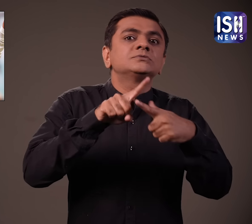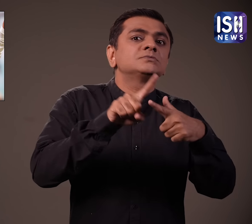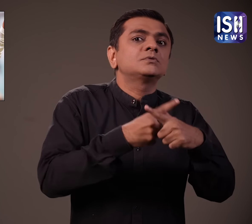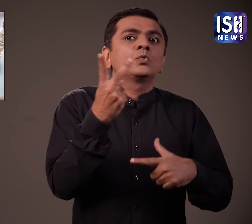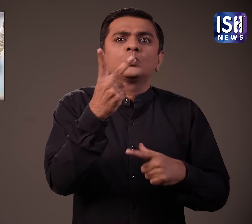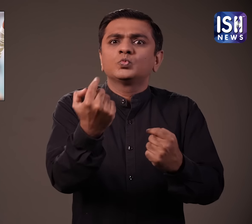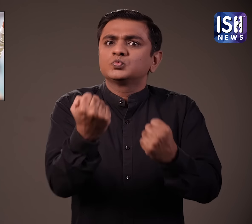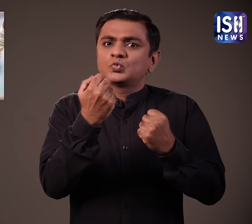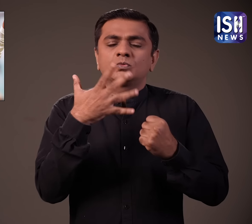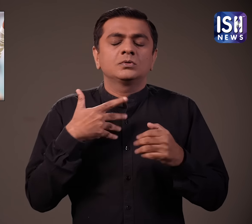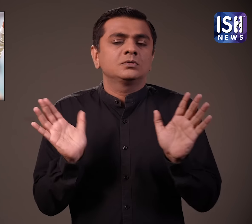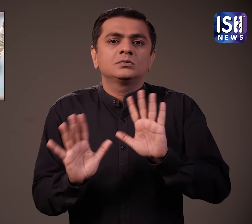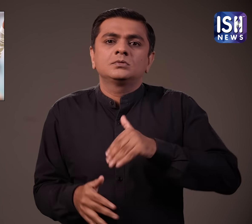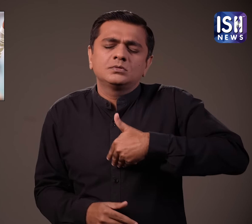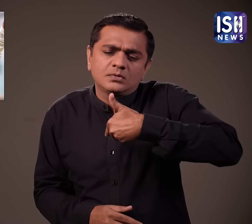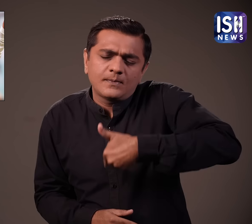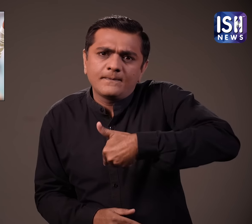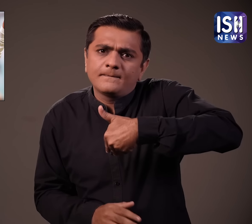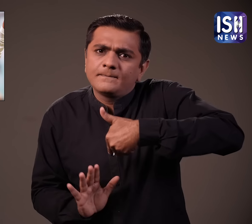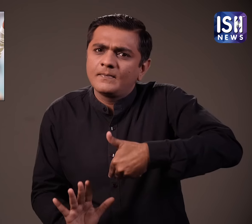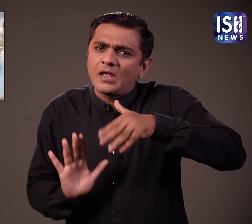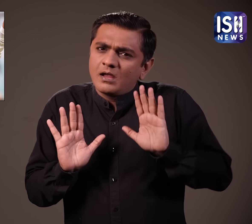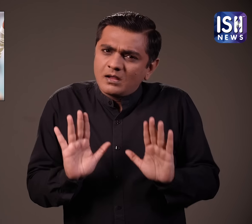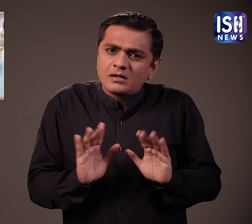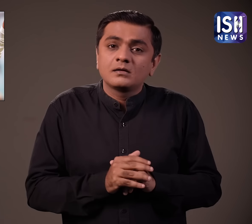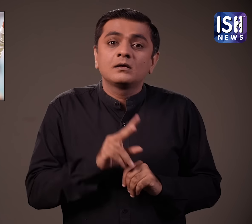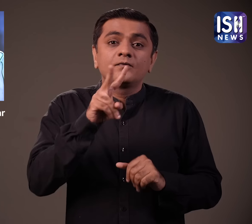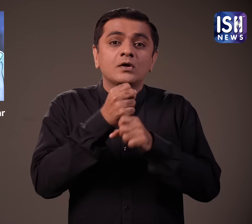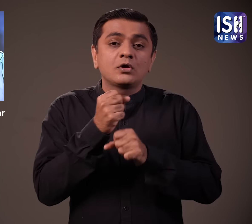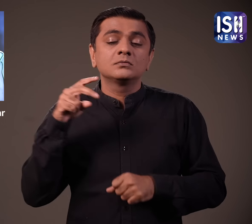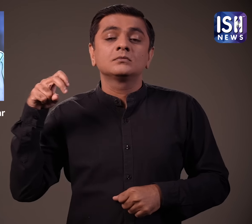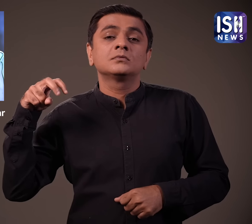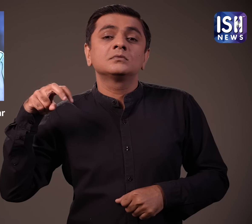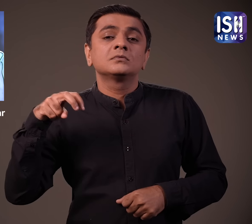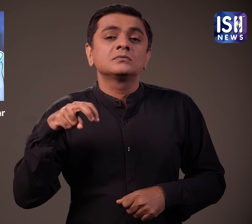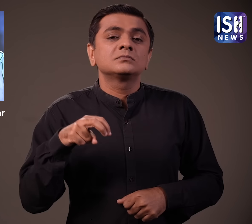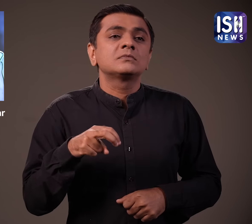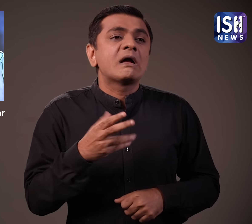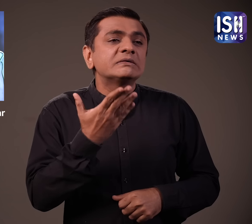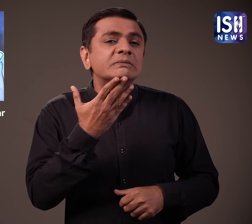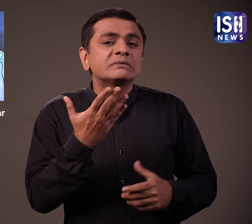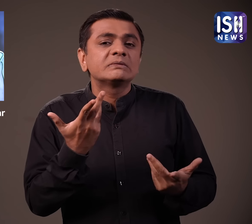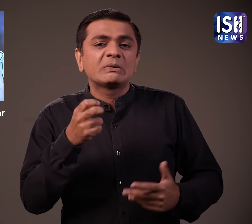बहुत मजबूत गेनबाजी कर रहे थे इसके बाद विराट कोली मेरे पास आये और मुझ पर थूख दिया